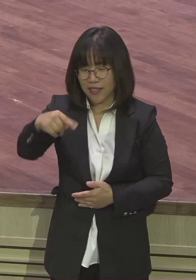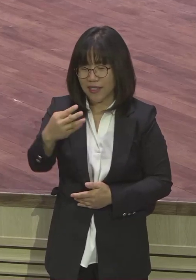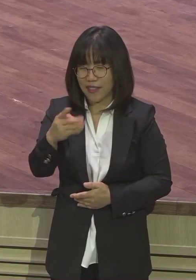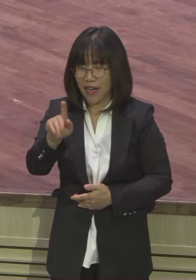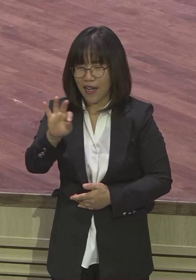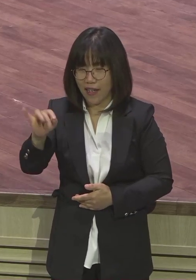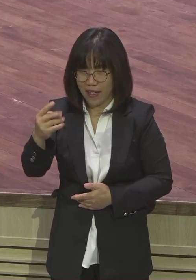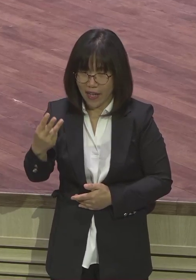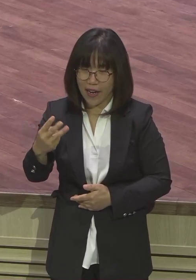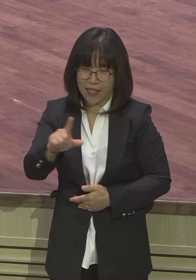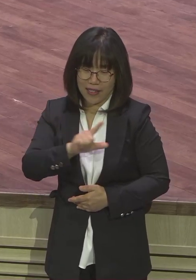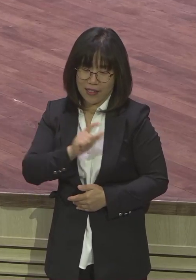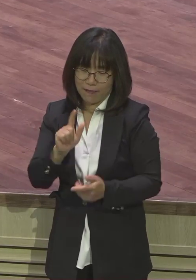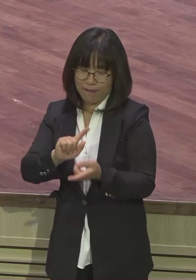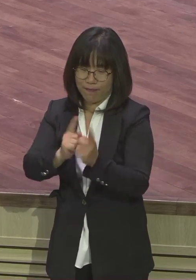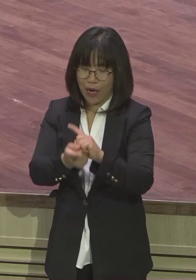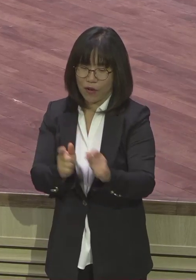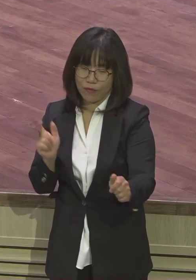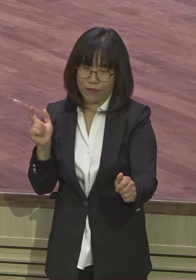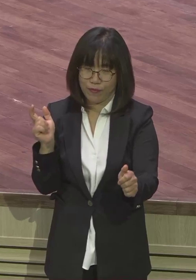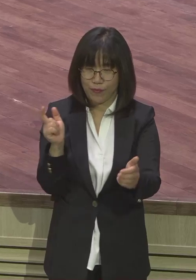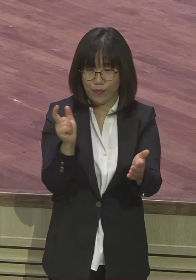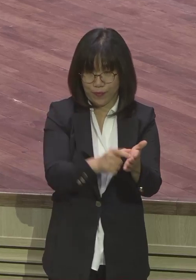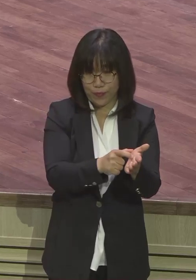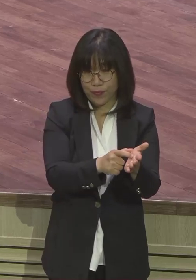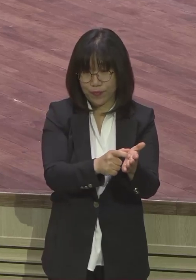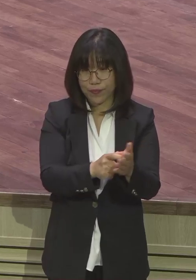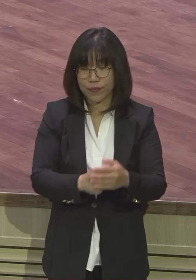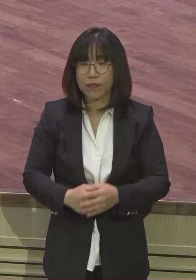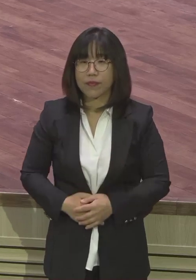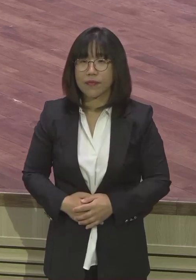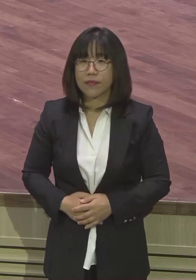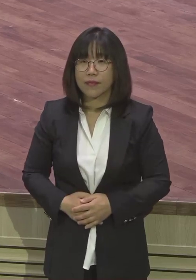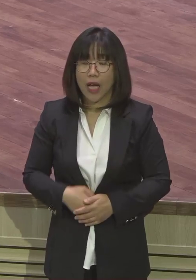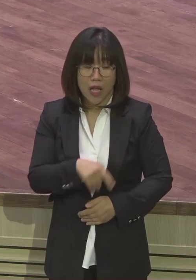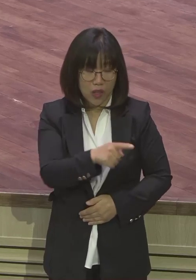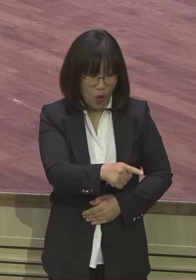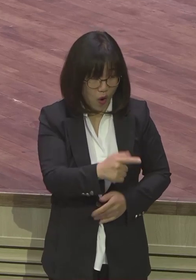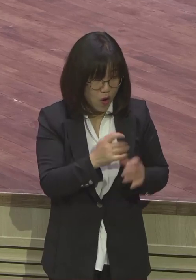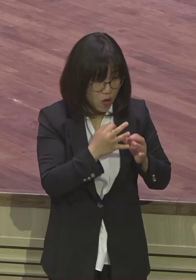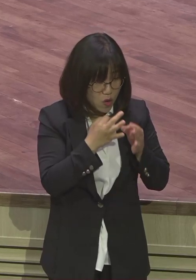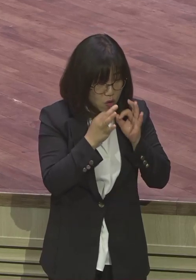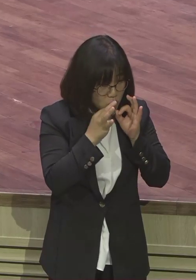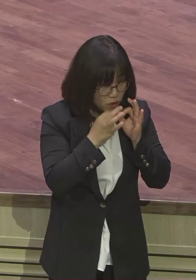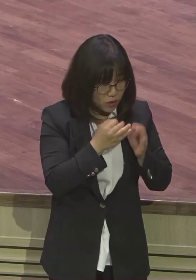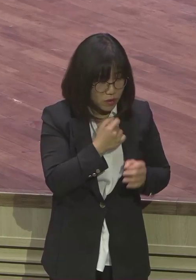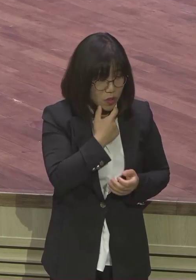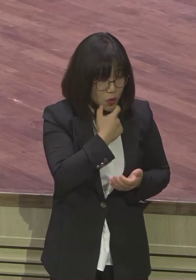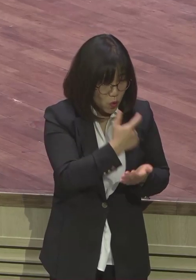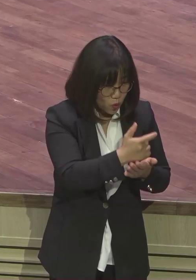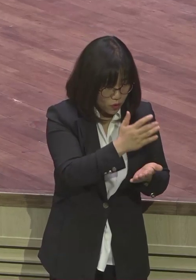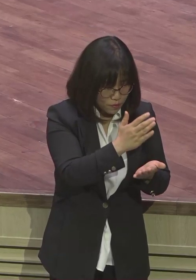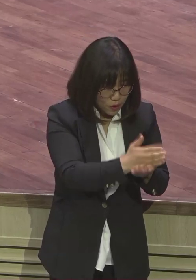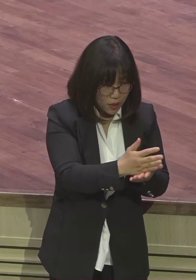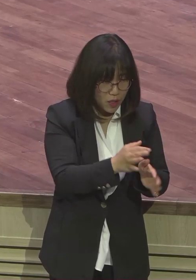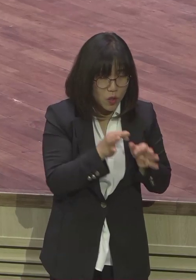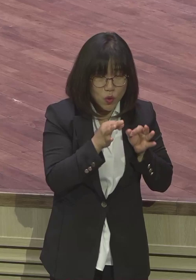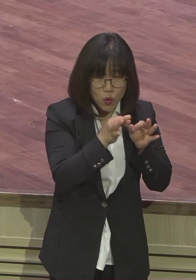야곱이라 하지 말고 이스라엘이라 하라. 다시는 무슨 말입니까? 속이는 자의 삶을 살지 말고 야곱은 속인 자는 뜻이에요.